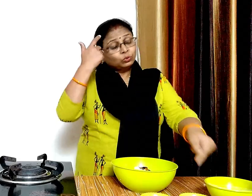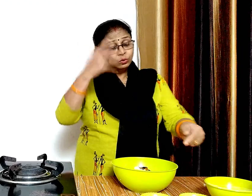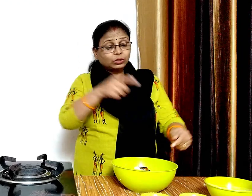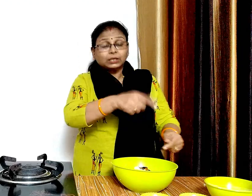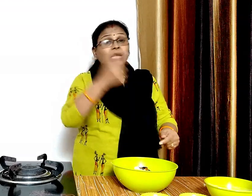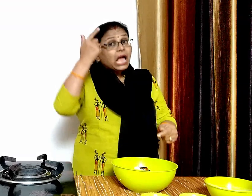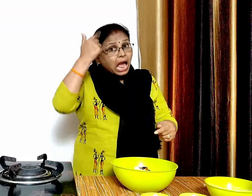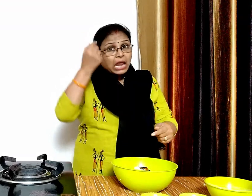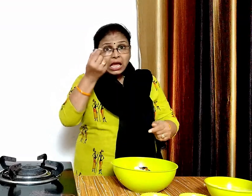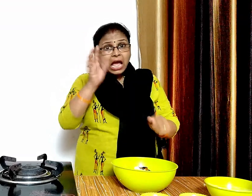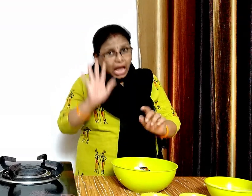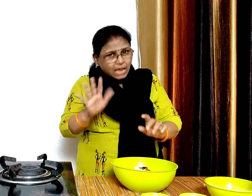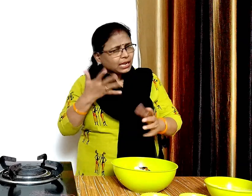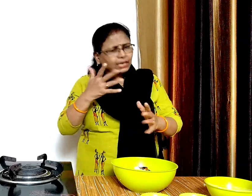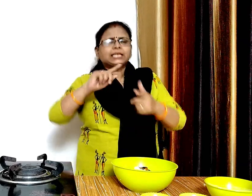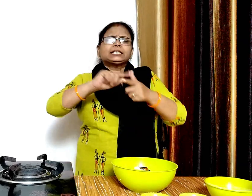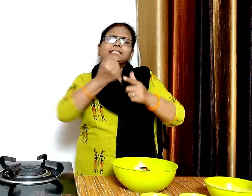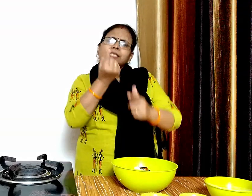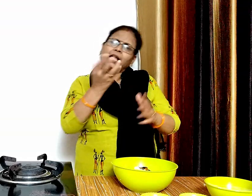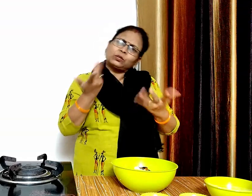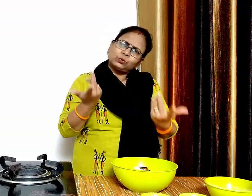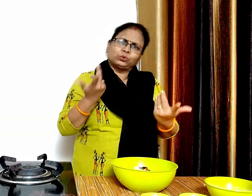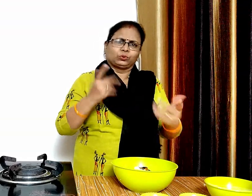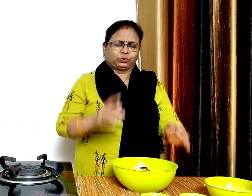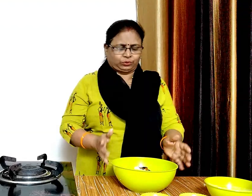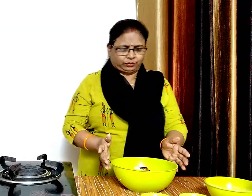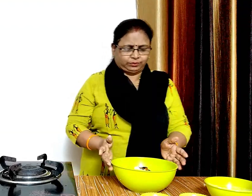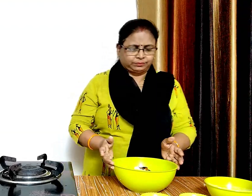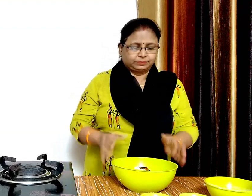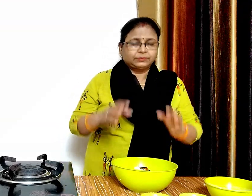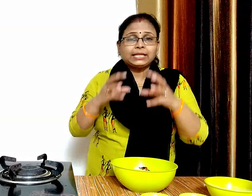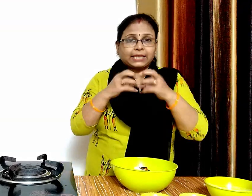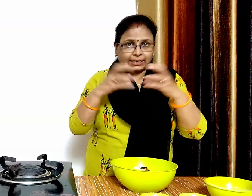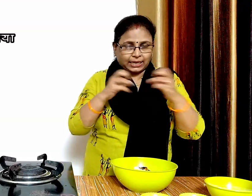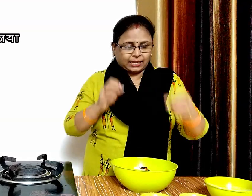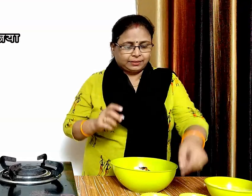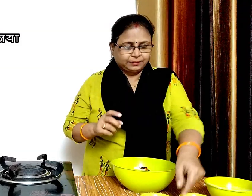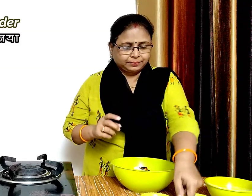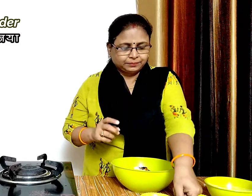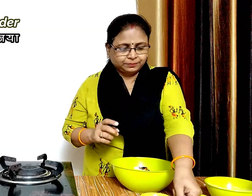आप चाय तो जीरा भी डाल सकते हैं कटा हुआ धनिया